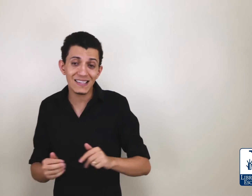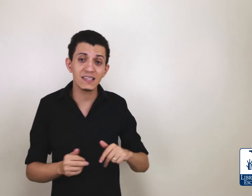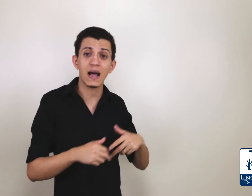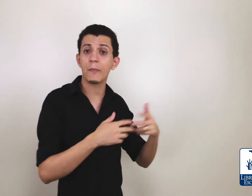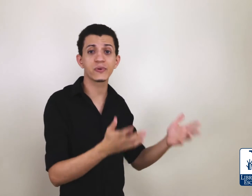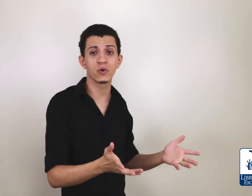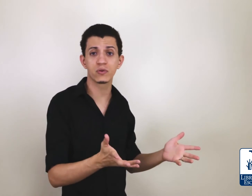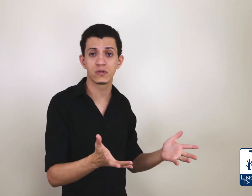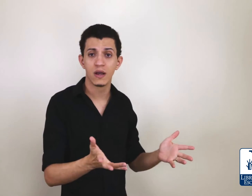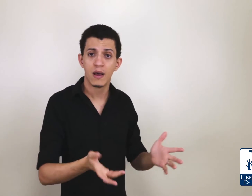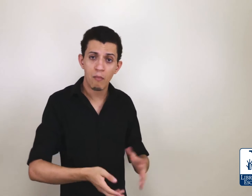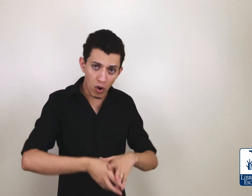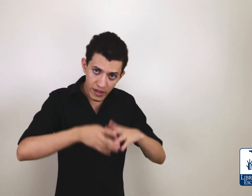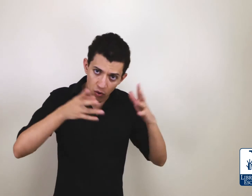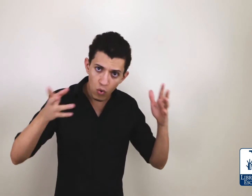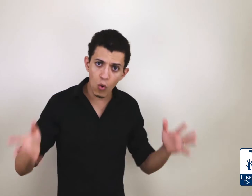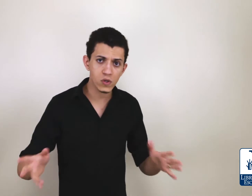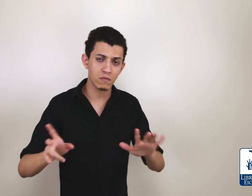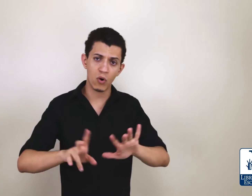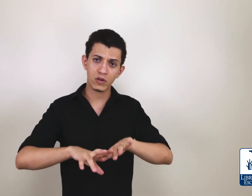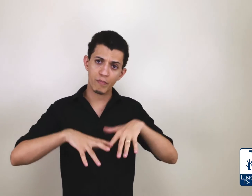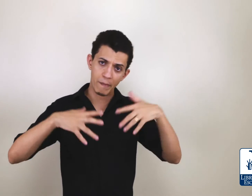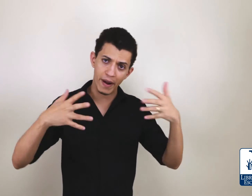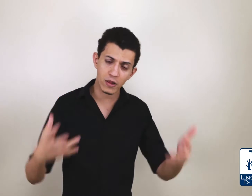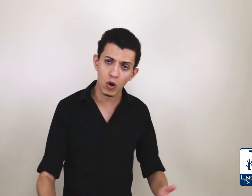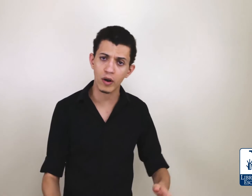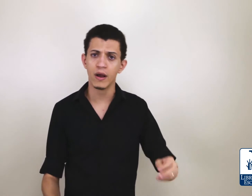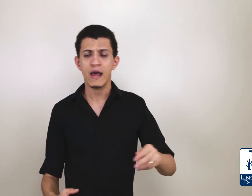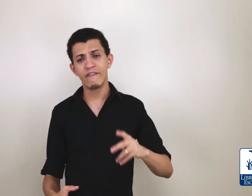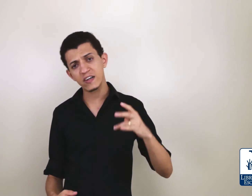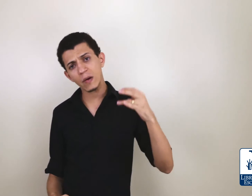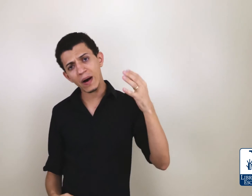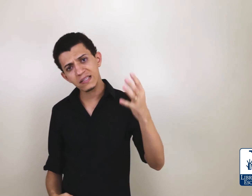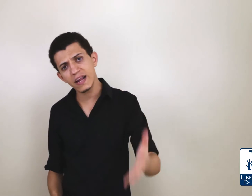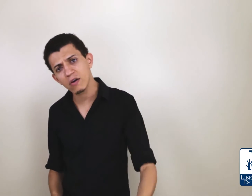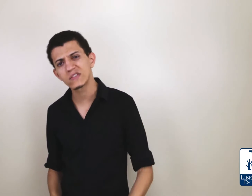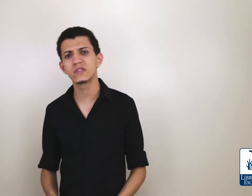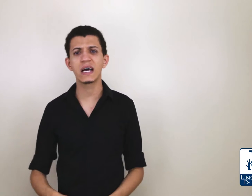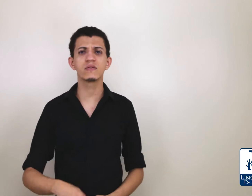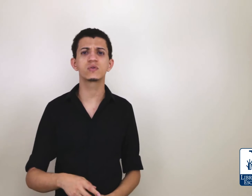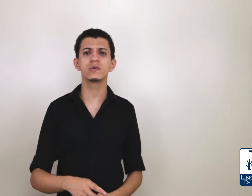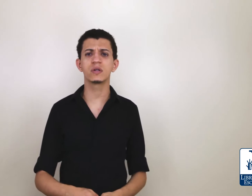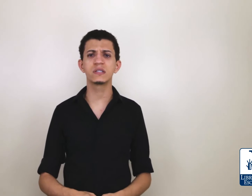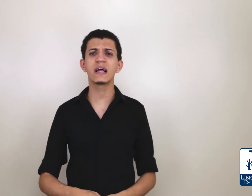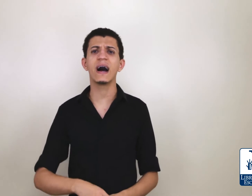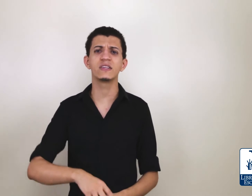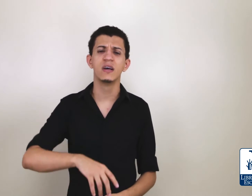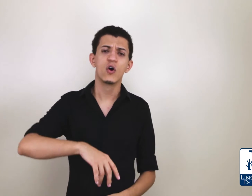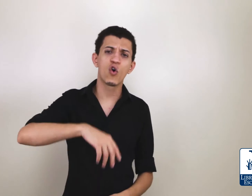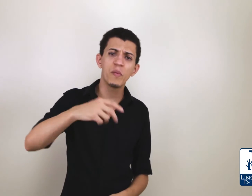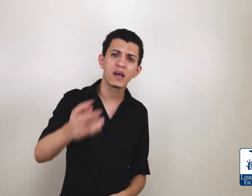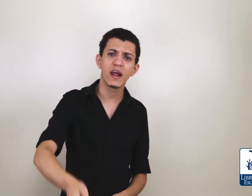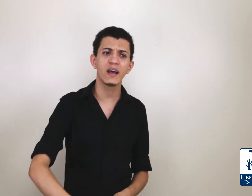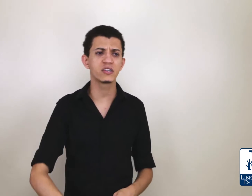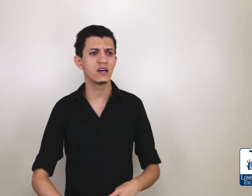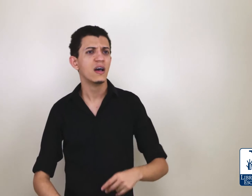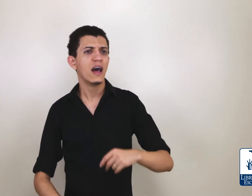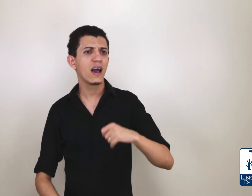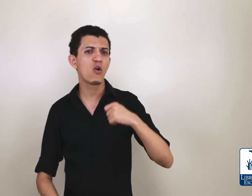ensinar para os surdos. Monta aí um curso. Monta um preparatório. Faz uma parceria com a Associação de Surdos da Sociedade. Com uma igreja. Com